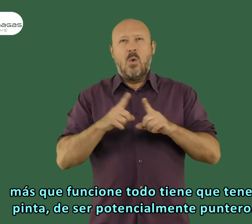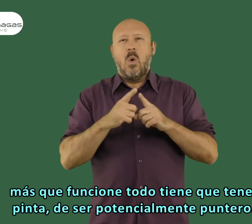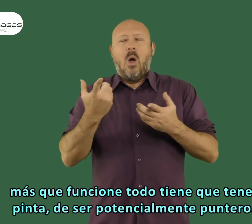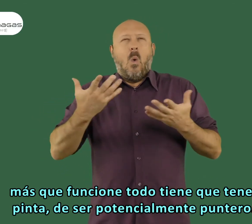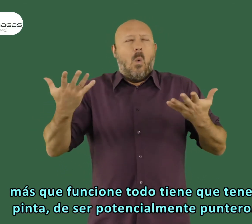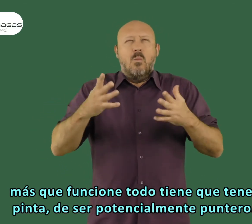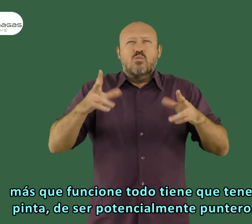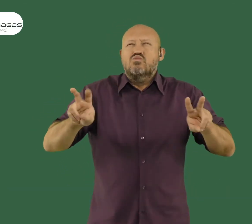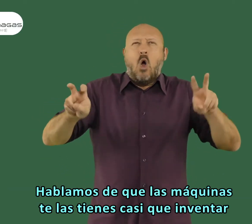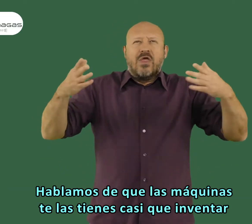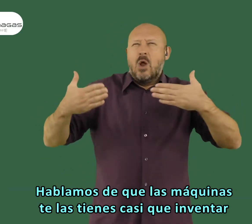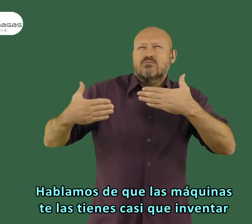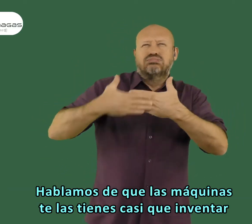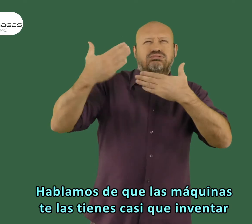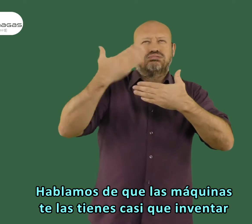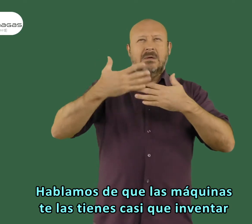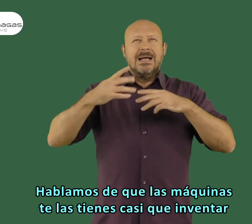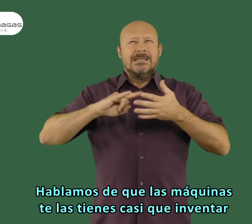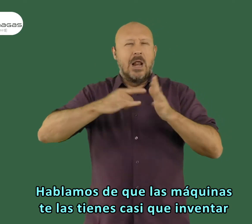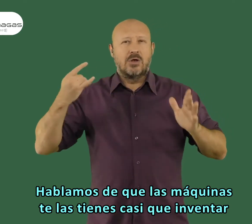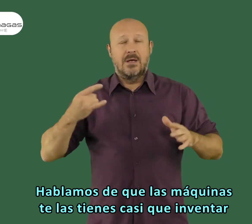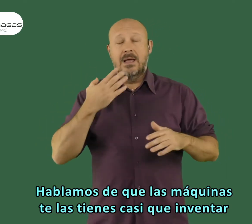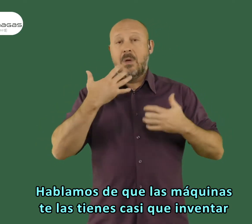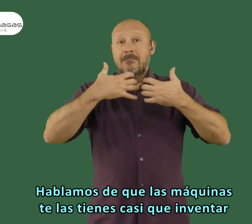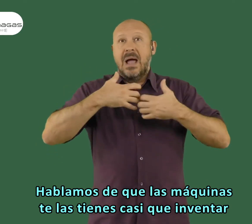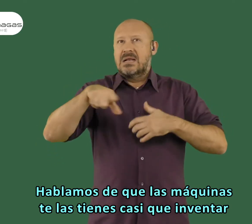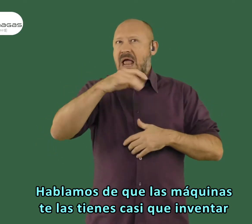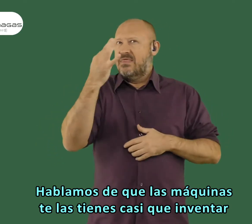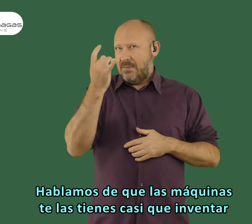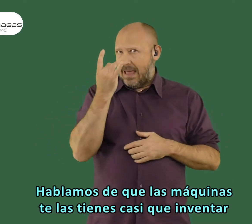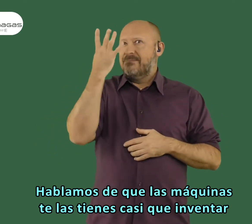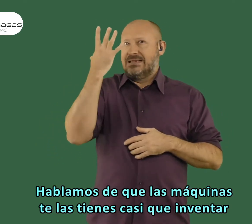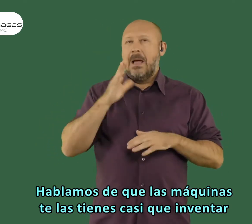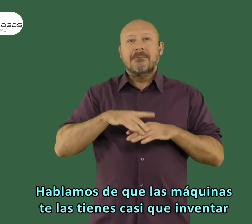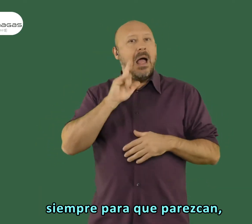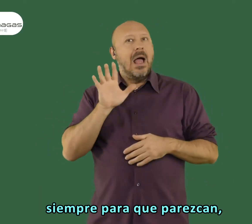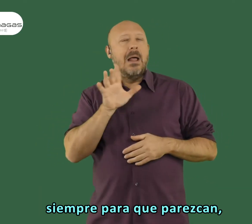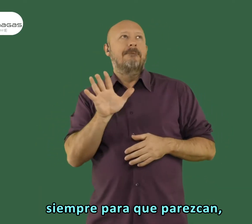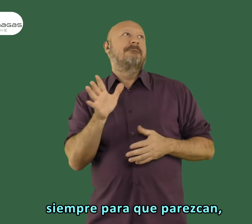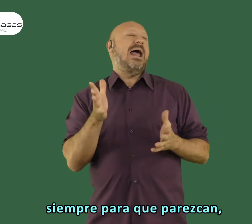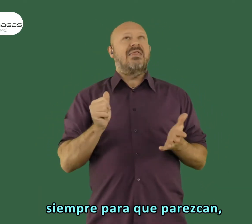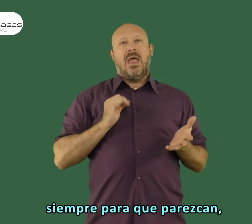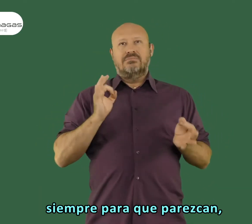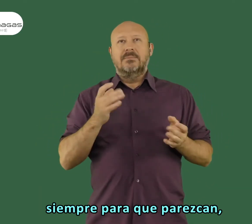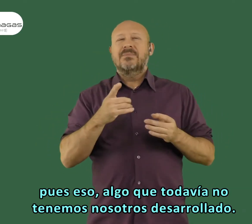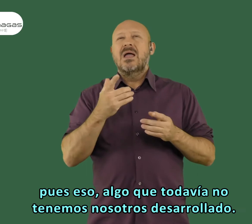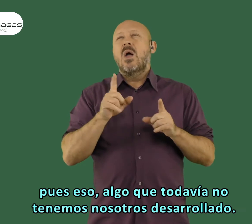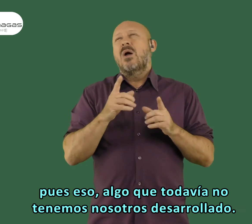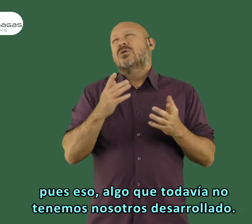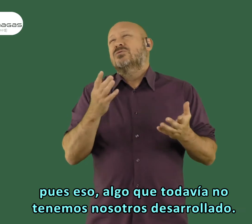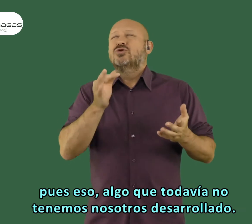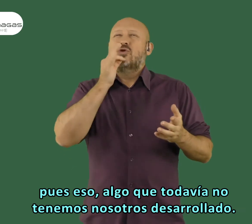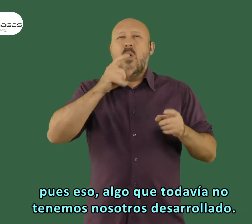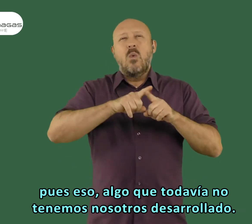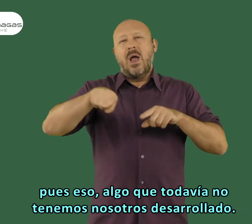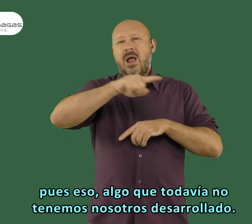pues eso, puntero, ¿no? O sea, hablamos de que las máquinas te las tienes casi que inventar siempre para que parezcan, pues eso,